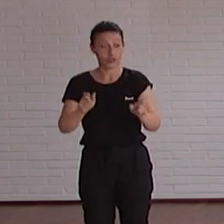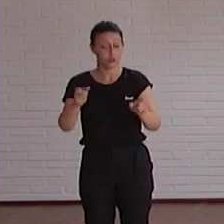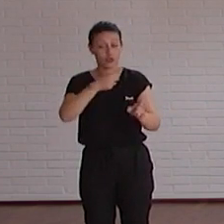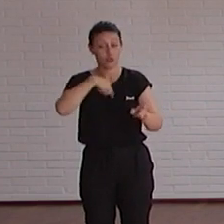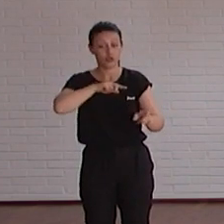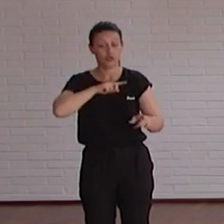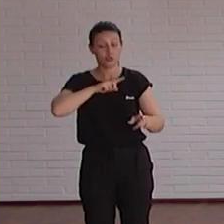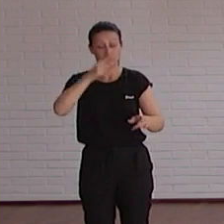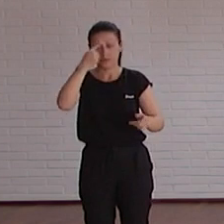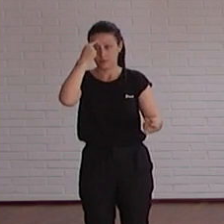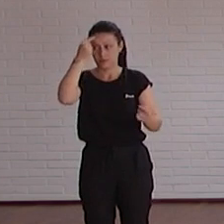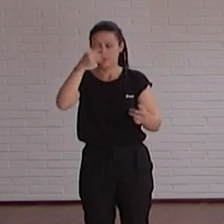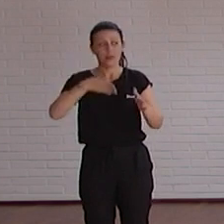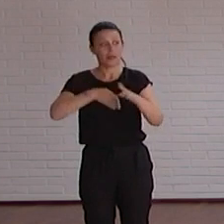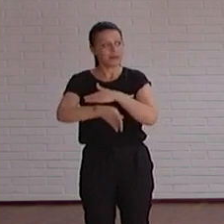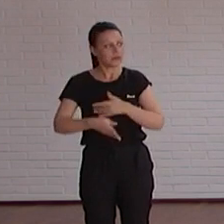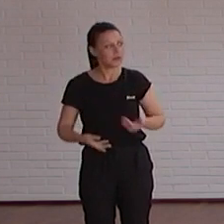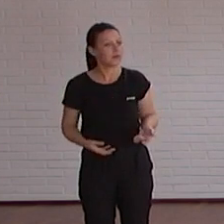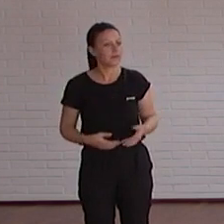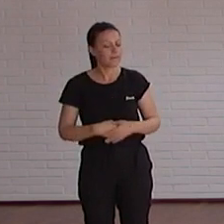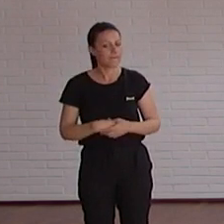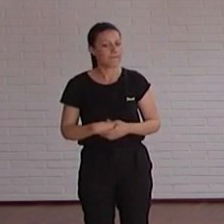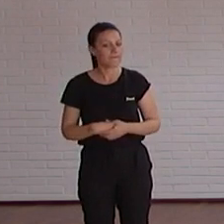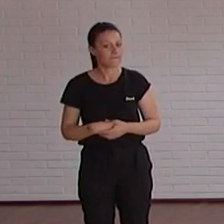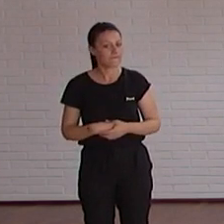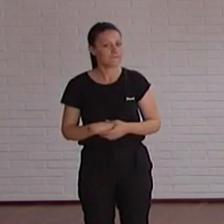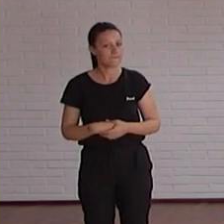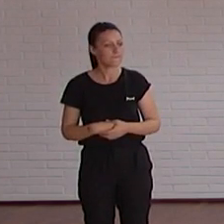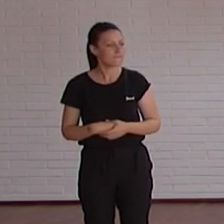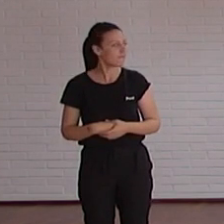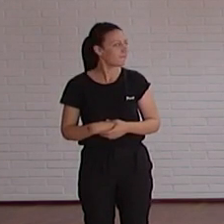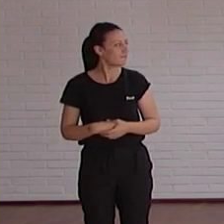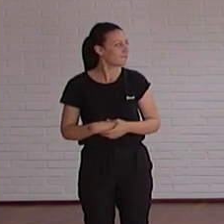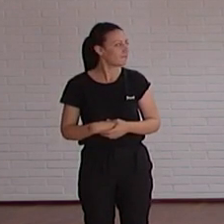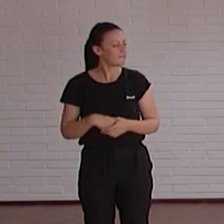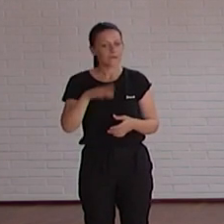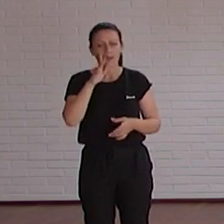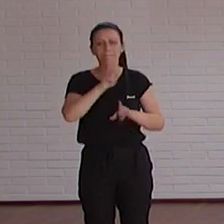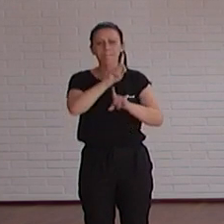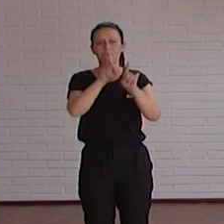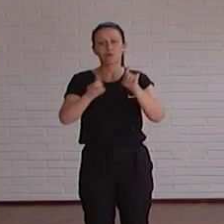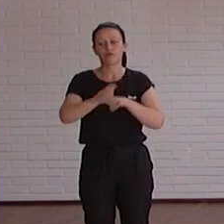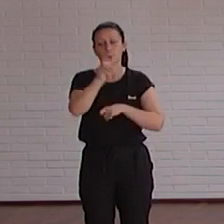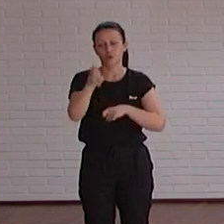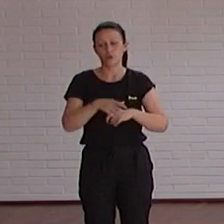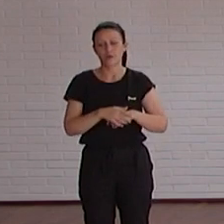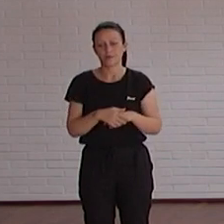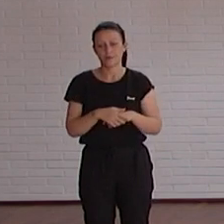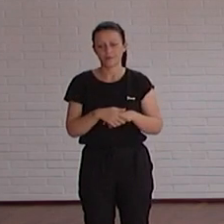todos y cada uno de nosotros vale y bueno ahora otra pregunta sobre un poco